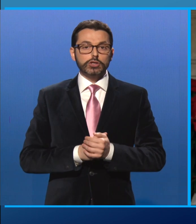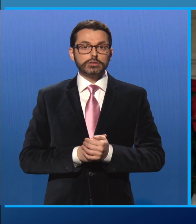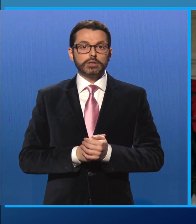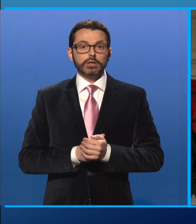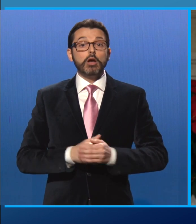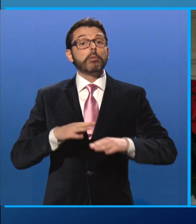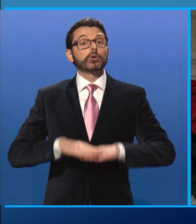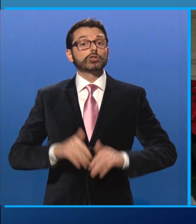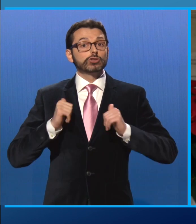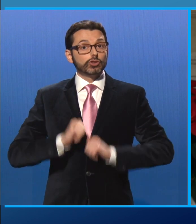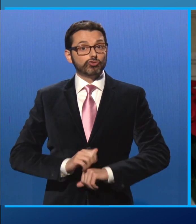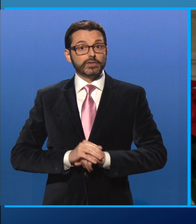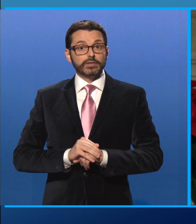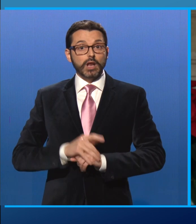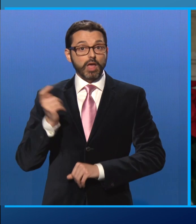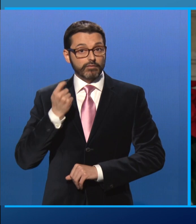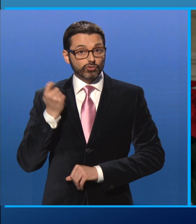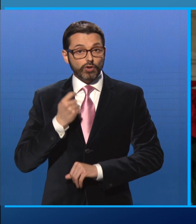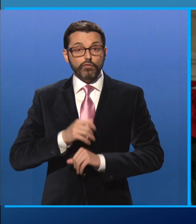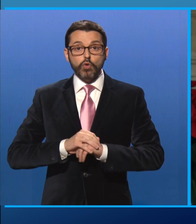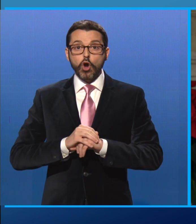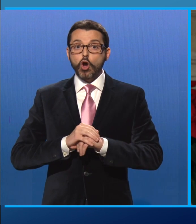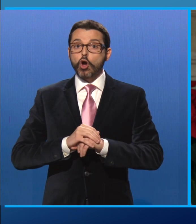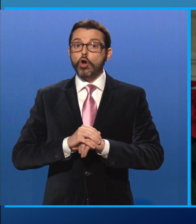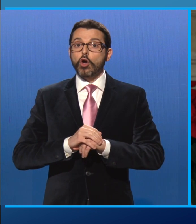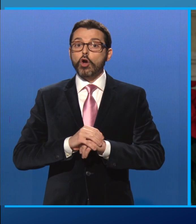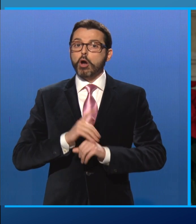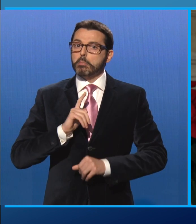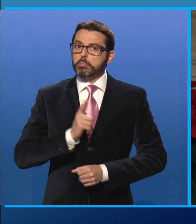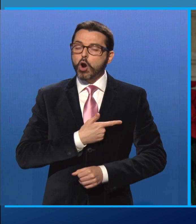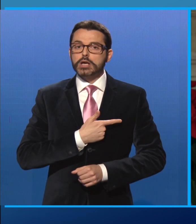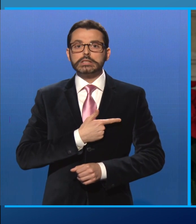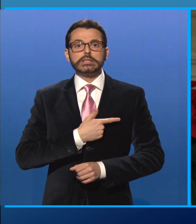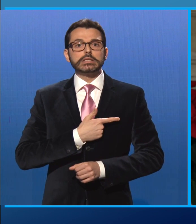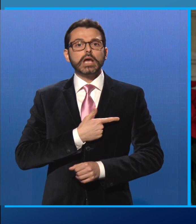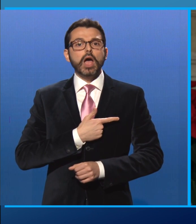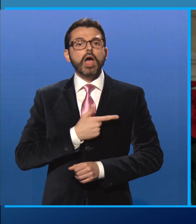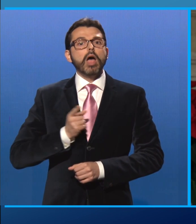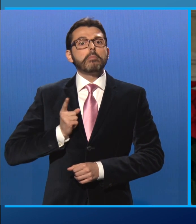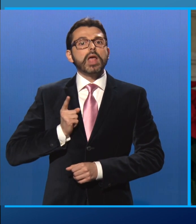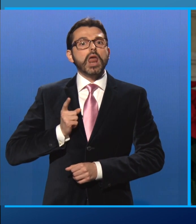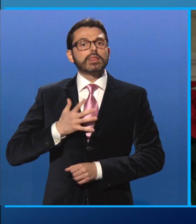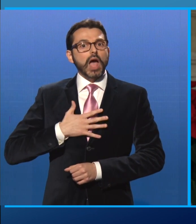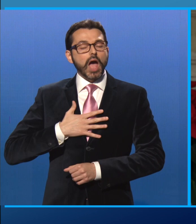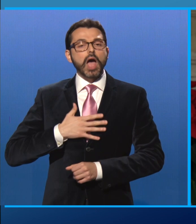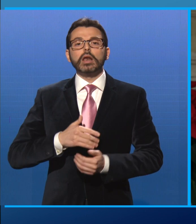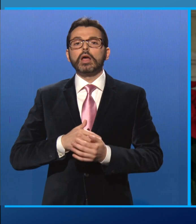civile, ai vigili del fuoco, alle forze di polizia, ai nostri militari, ai tanti volontari,